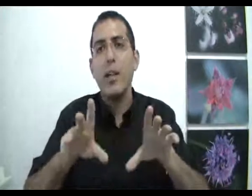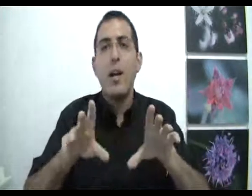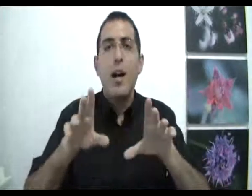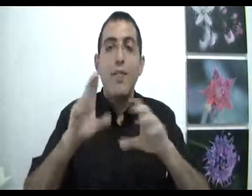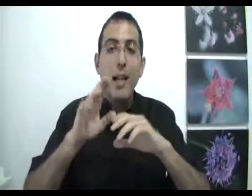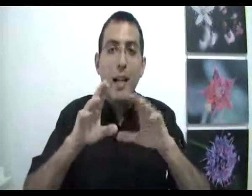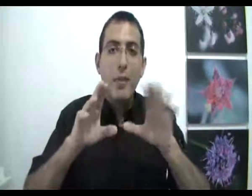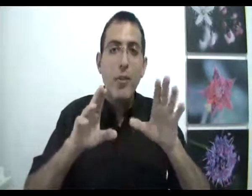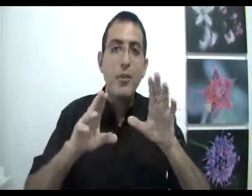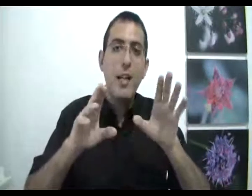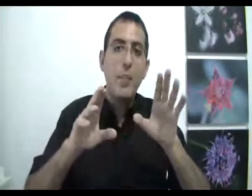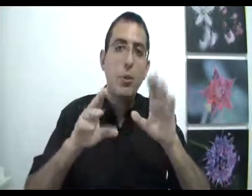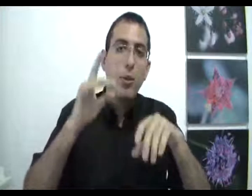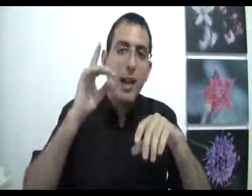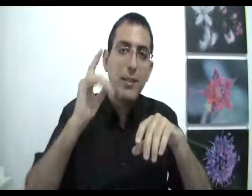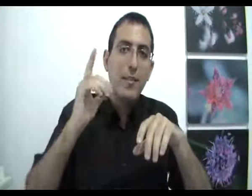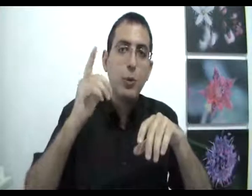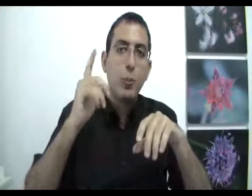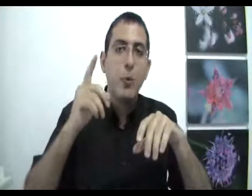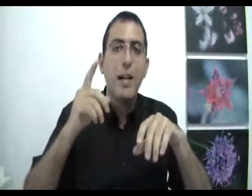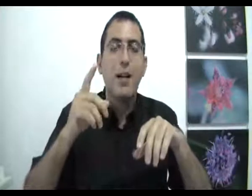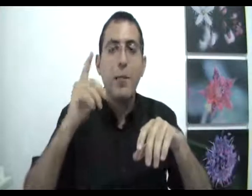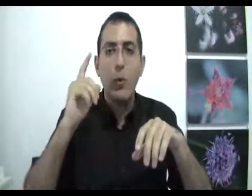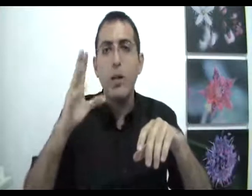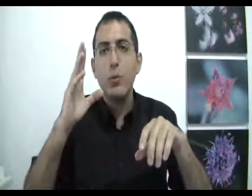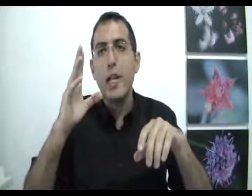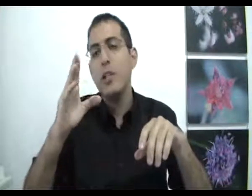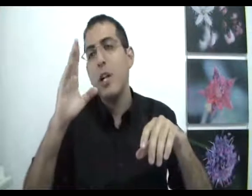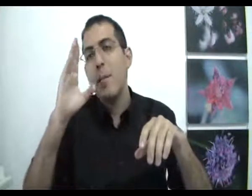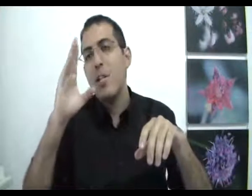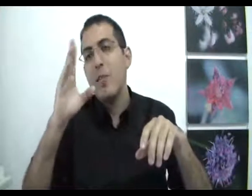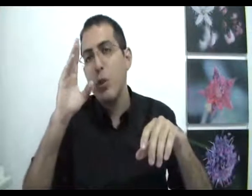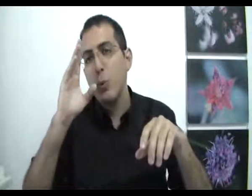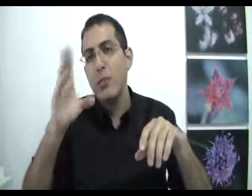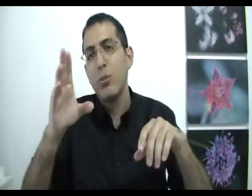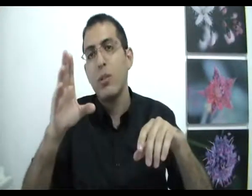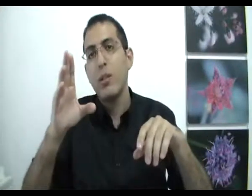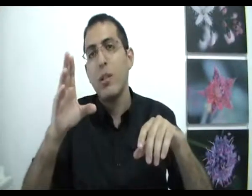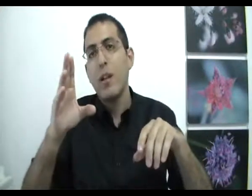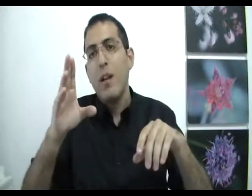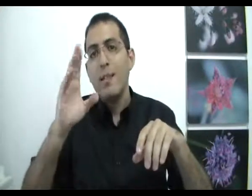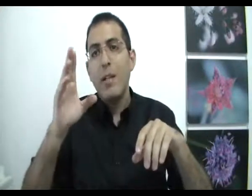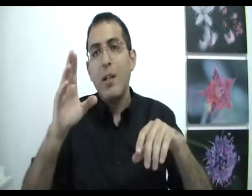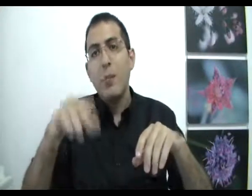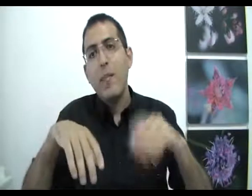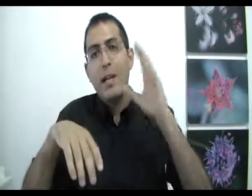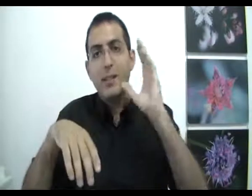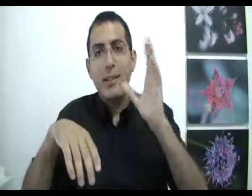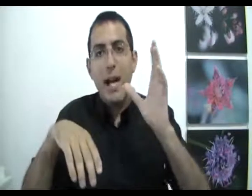ולכן מה שאני עושה אני פשוט לוקח את הדבר שהוא מחוייב. הרי ברור לנו שיש בשלב כלשהו רצון. אז מה אנחנו אומרים? העשייה